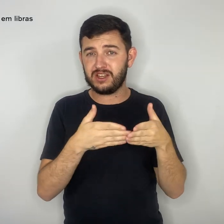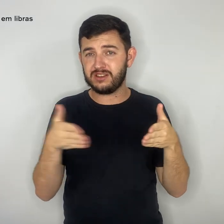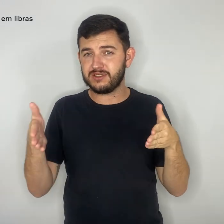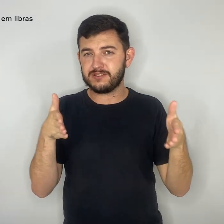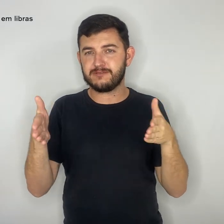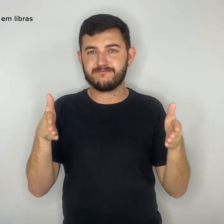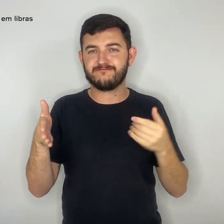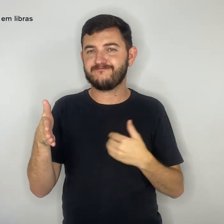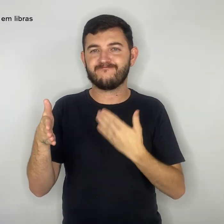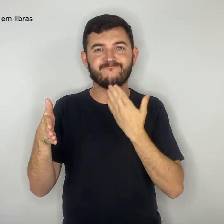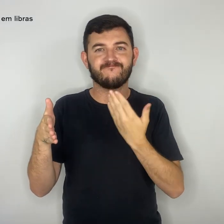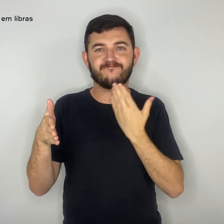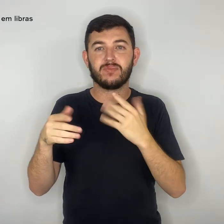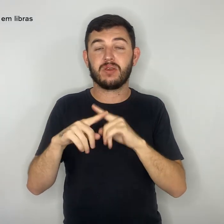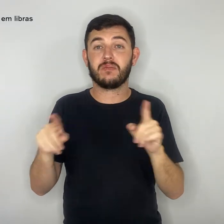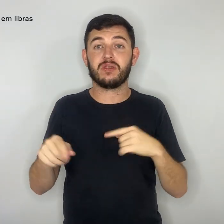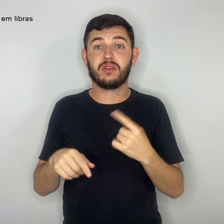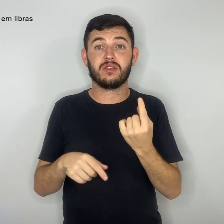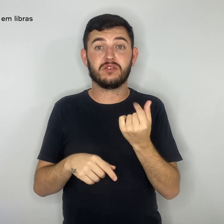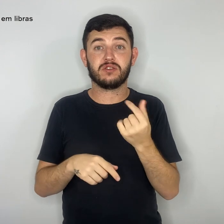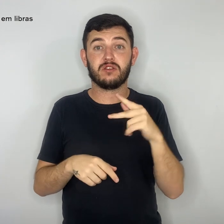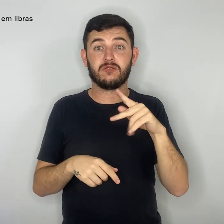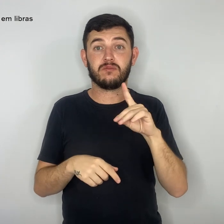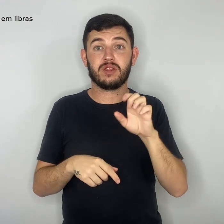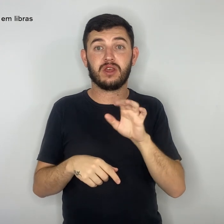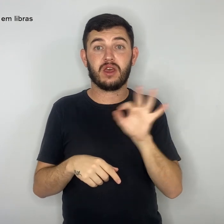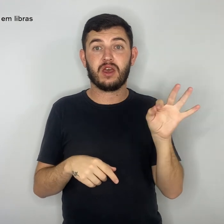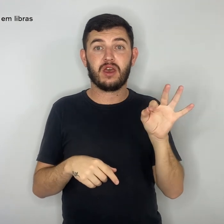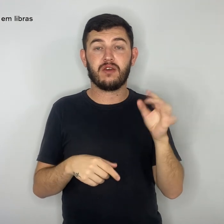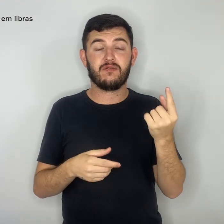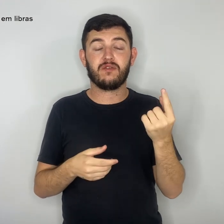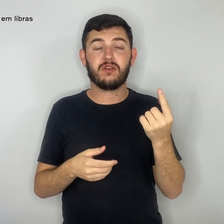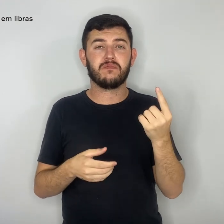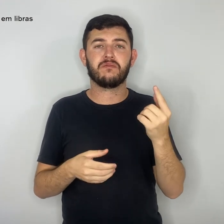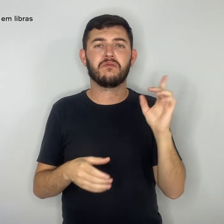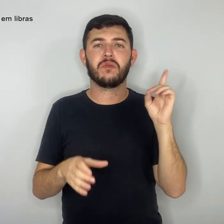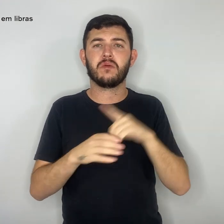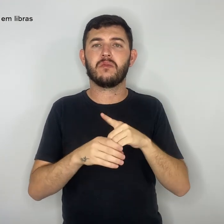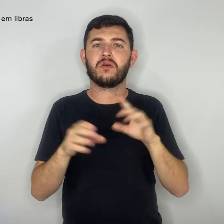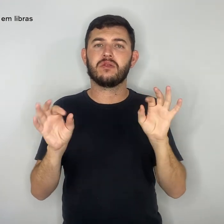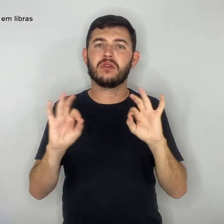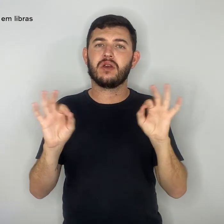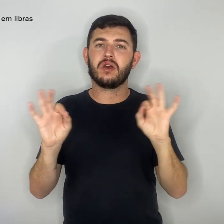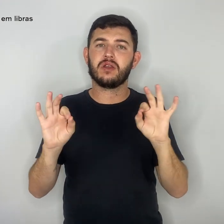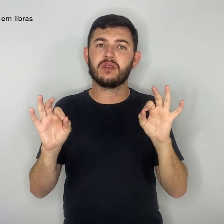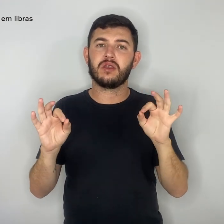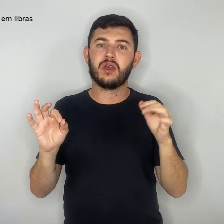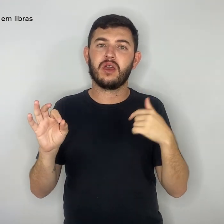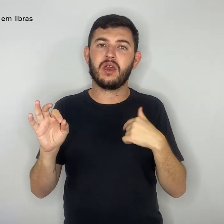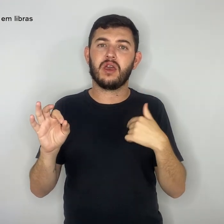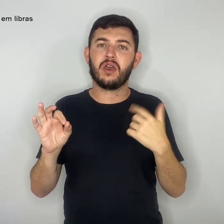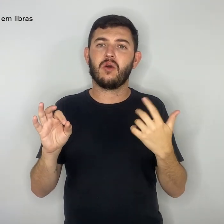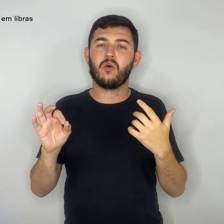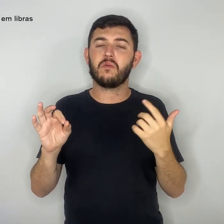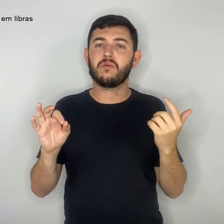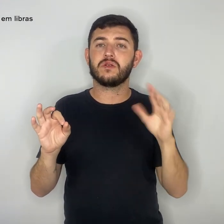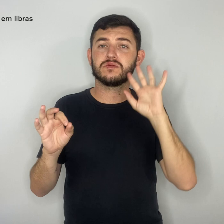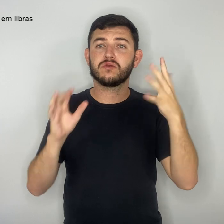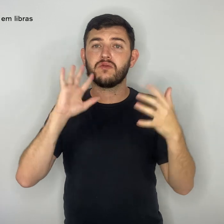PDAF não sair, a segunda parcela não tem como repor o gás para garantir a